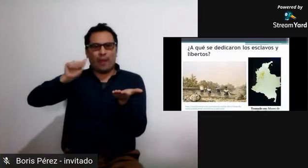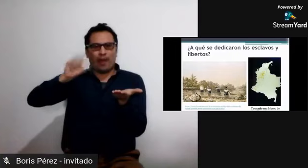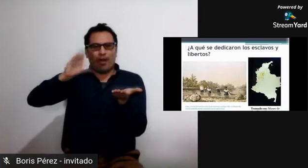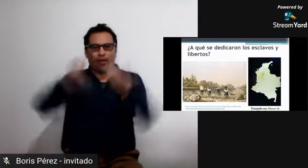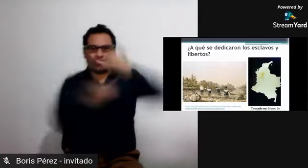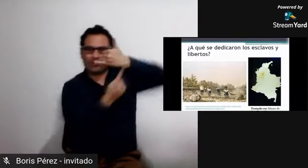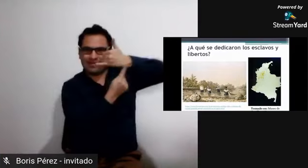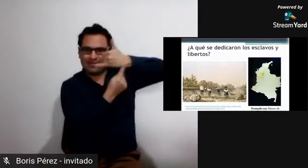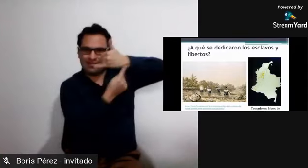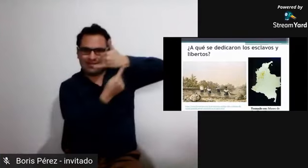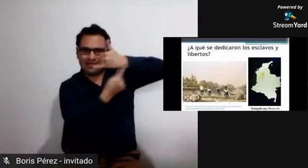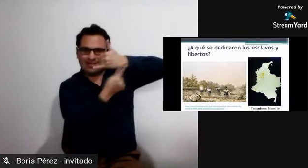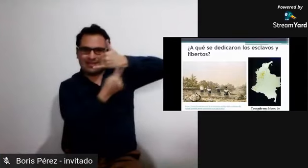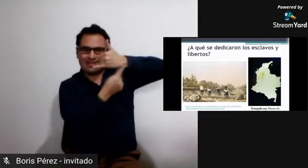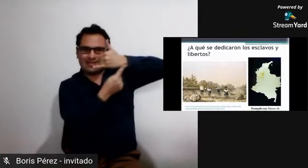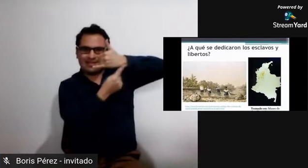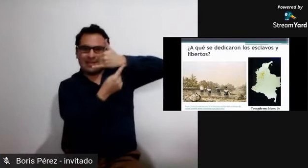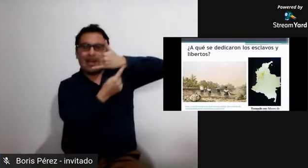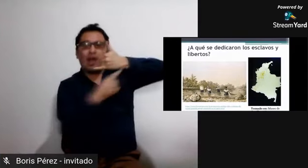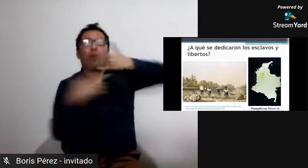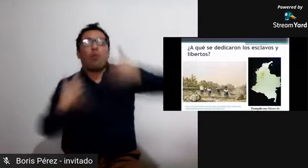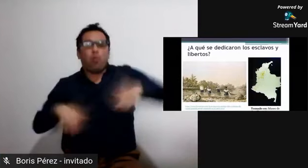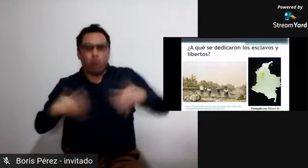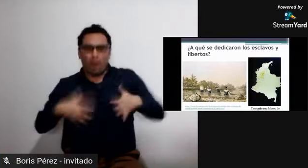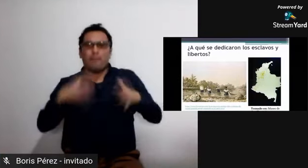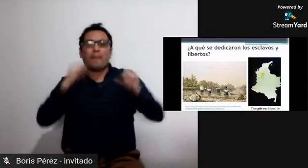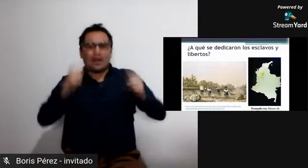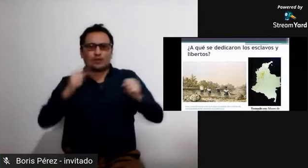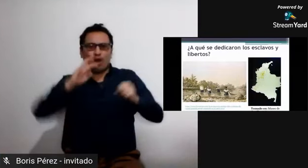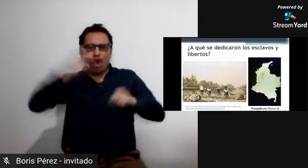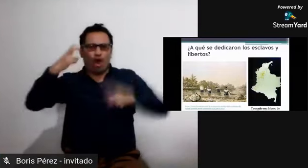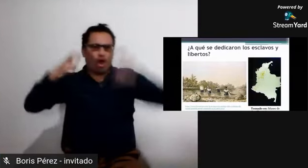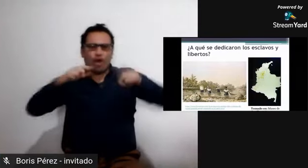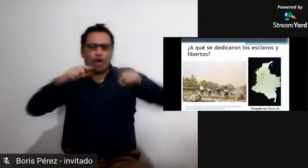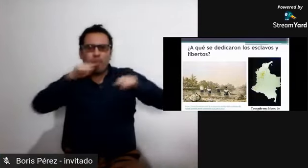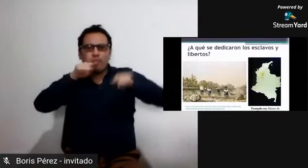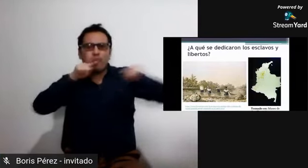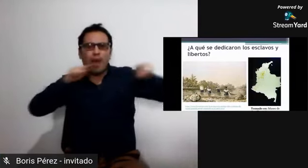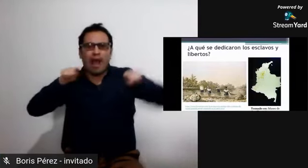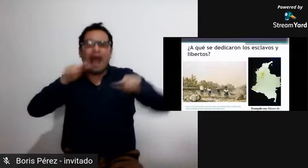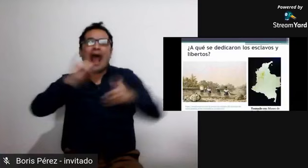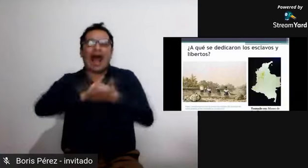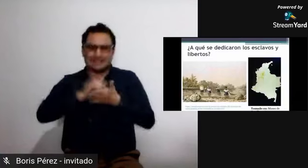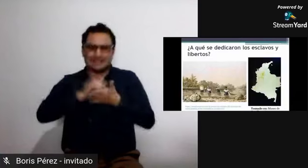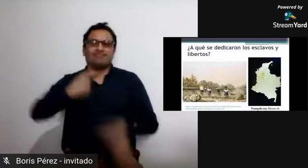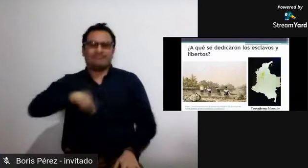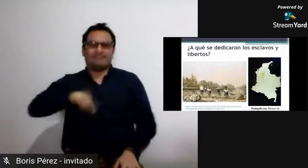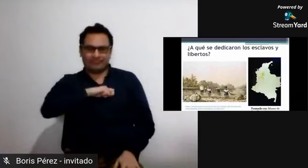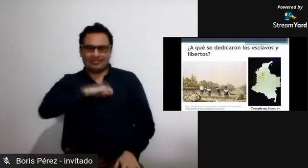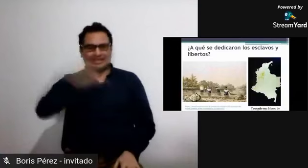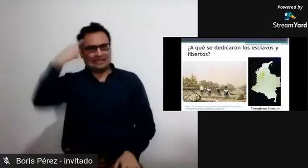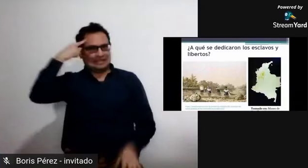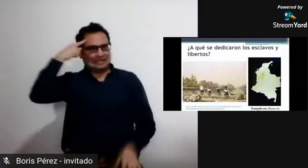hablamos del departamento de antioquia hablamos de tumaco